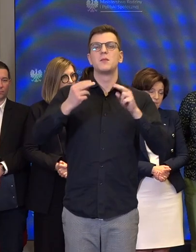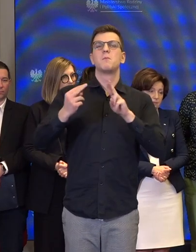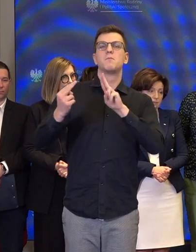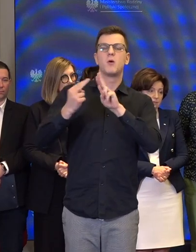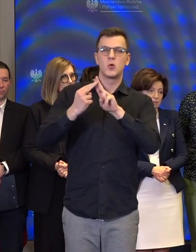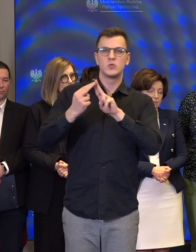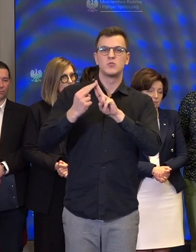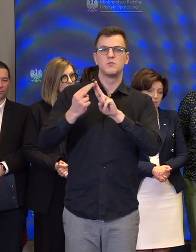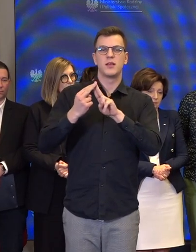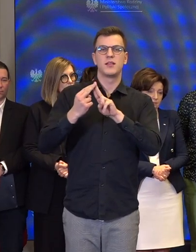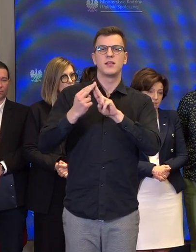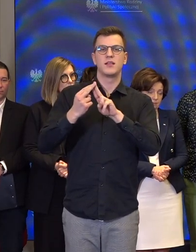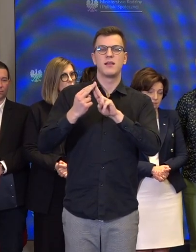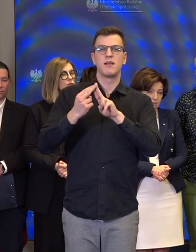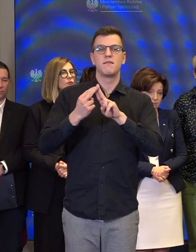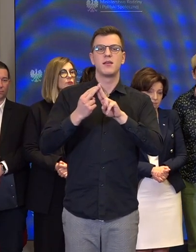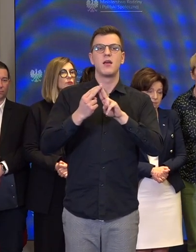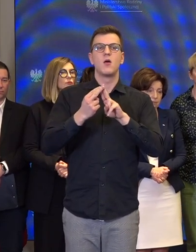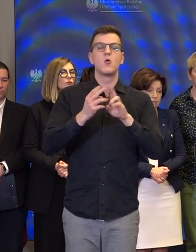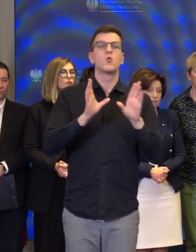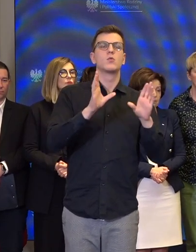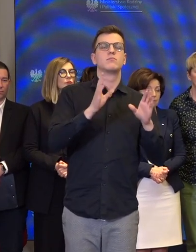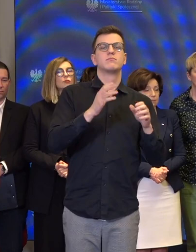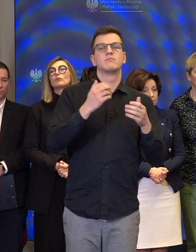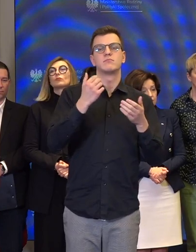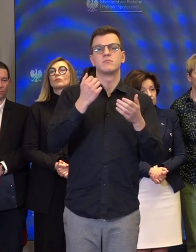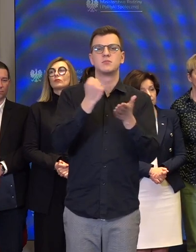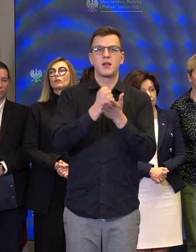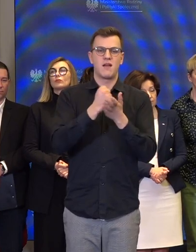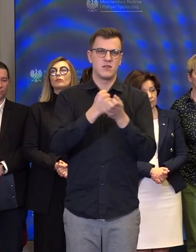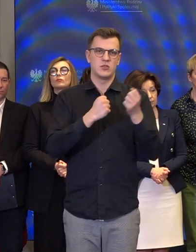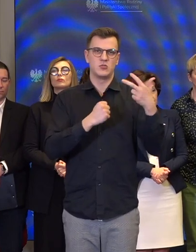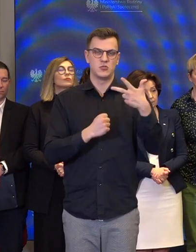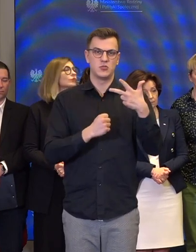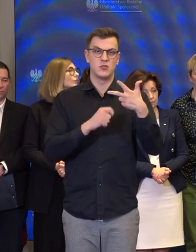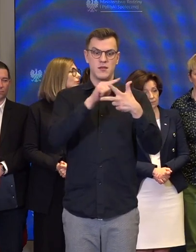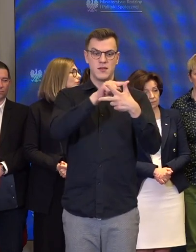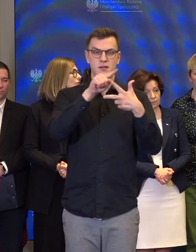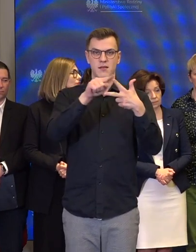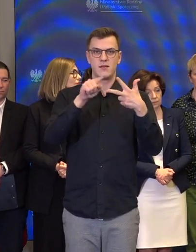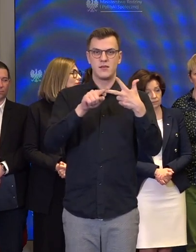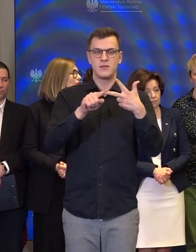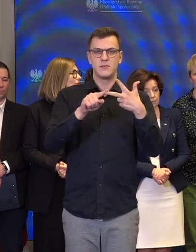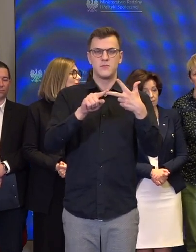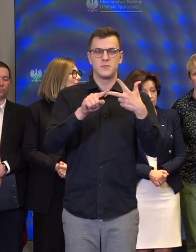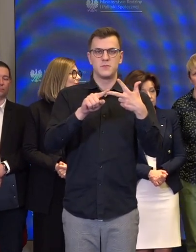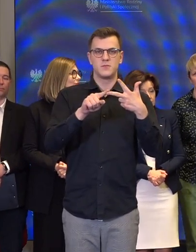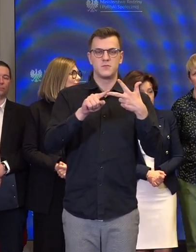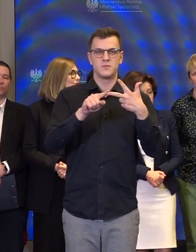trzech zasadniczych elementów tworzących ten